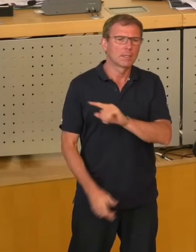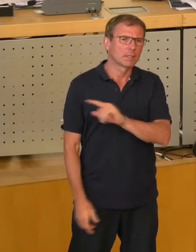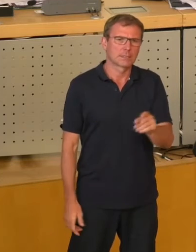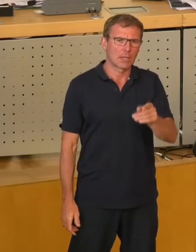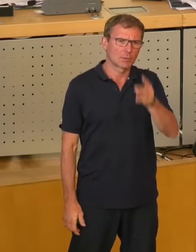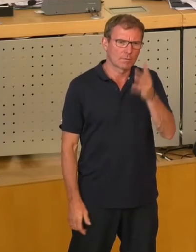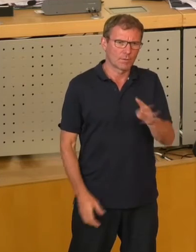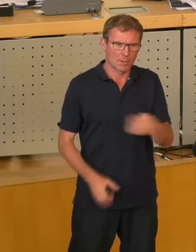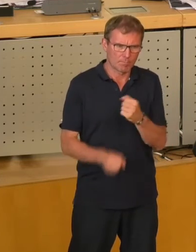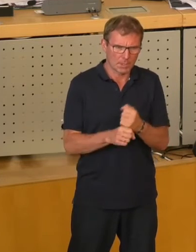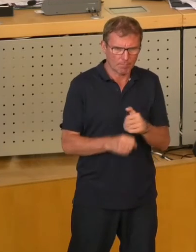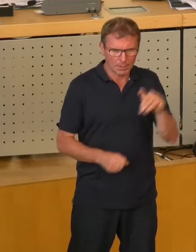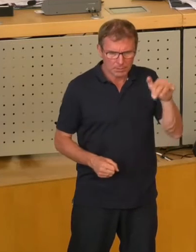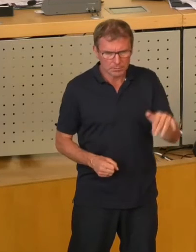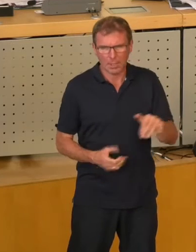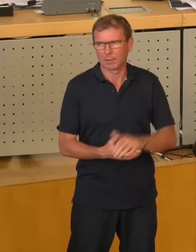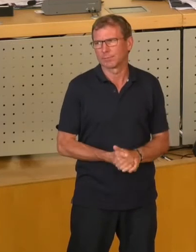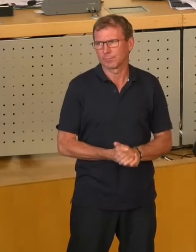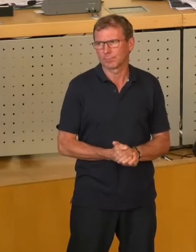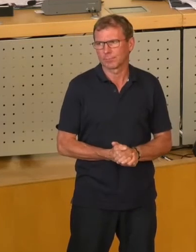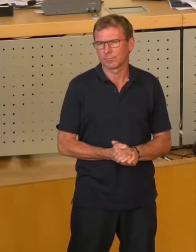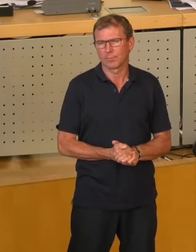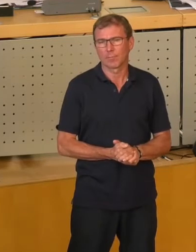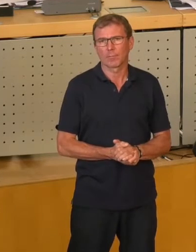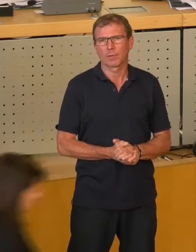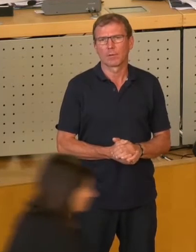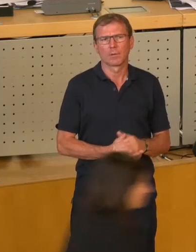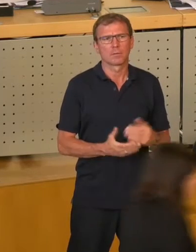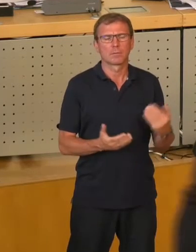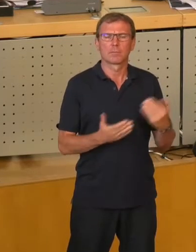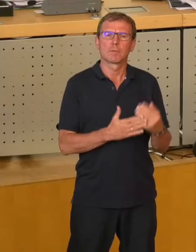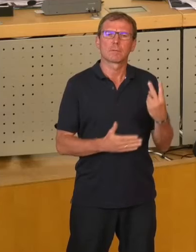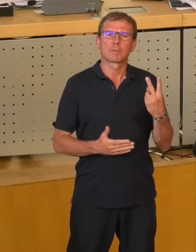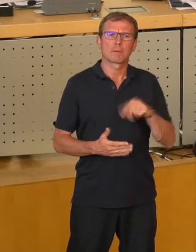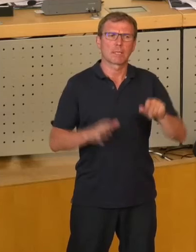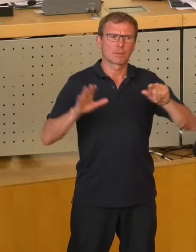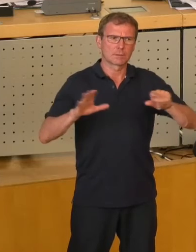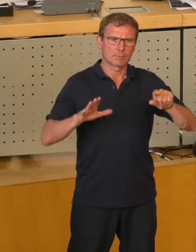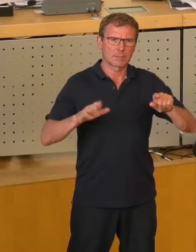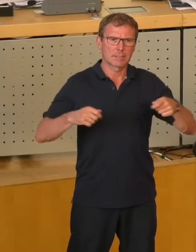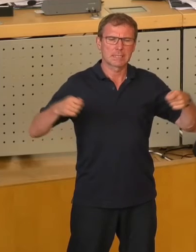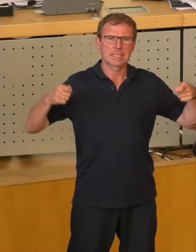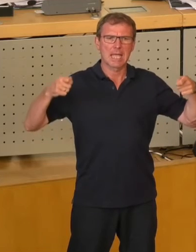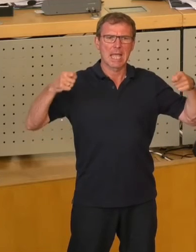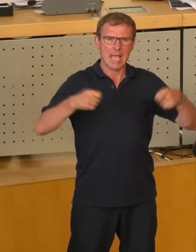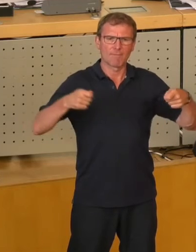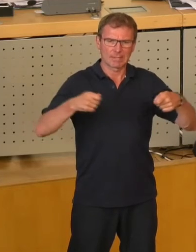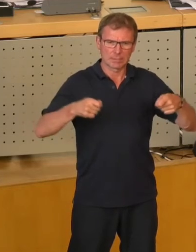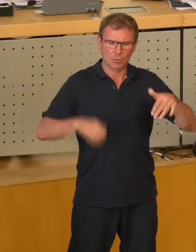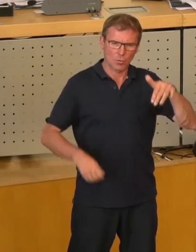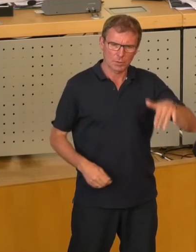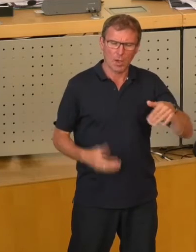Beschäftigte und es wurden im Jahr 2017 Investitionen von